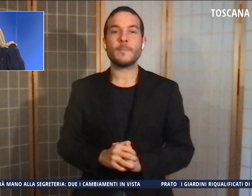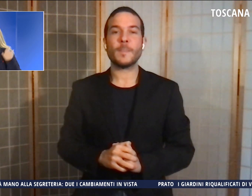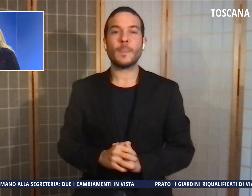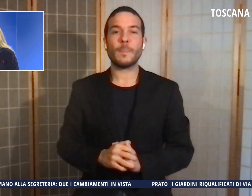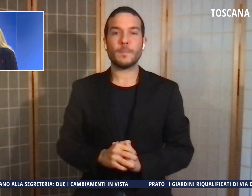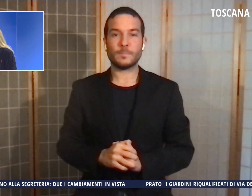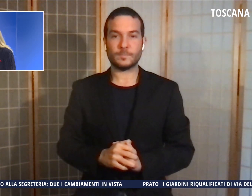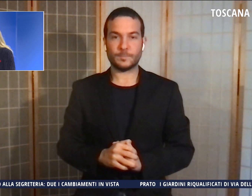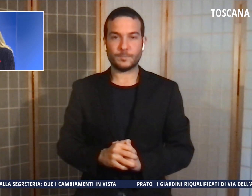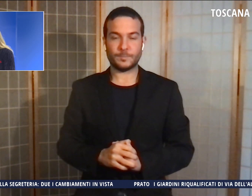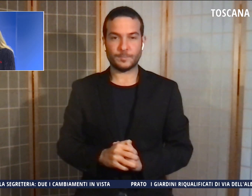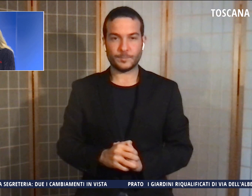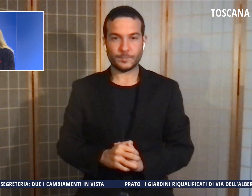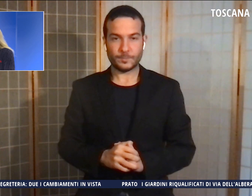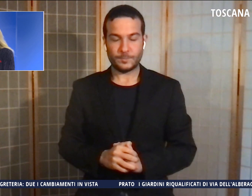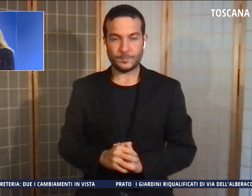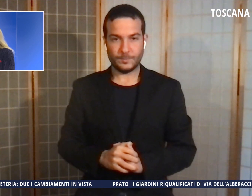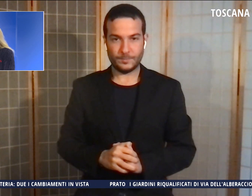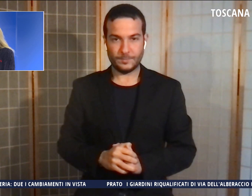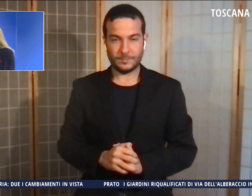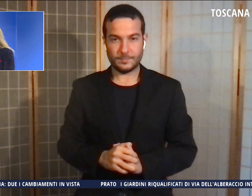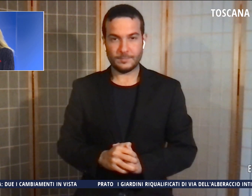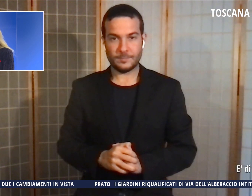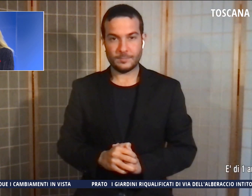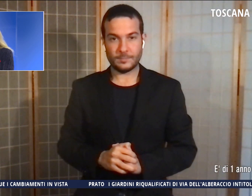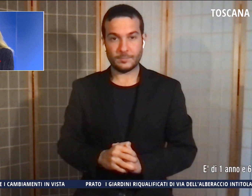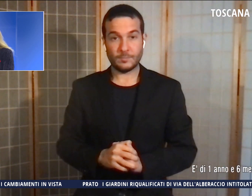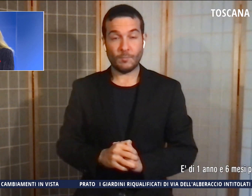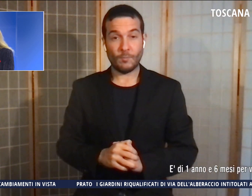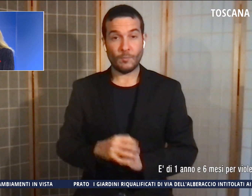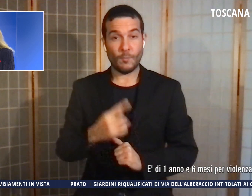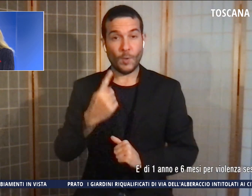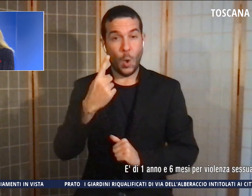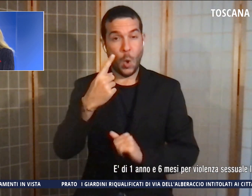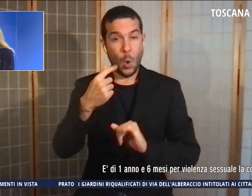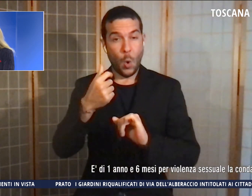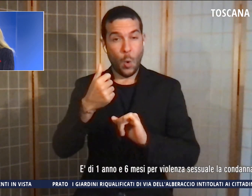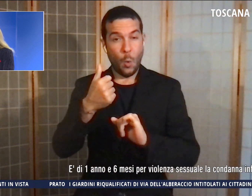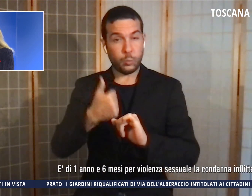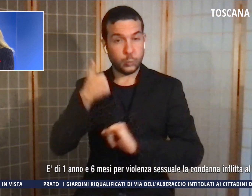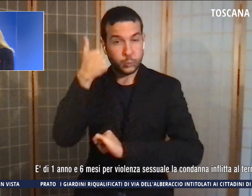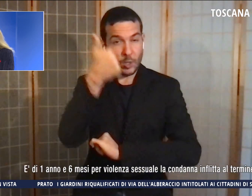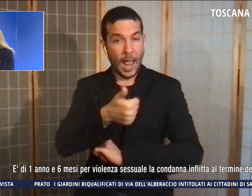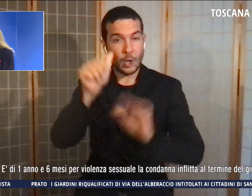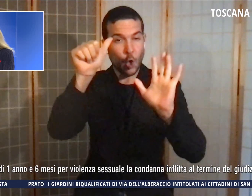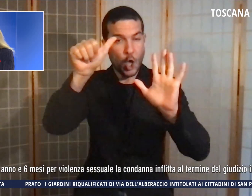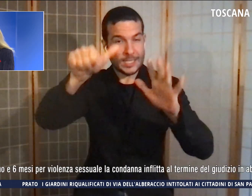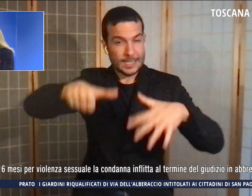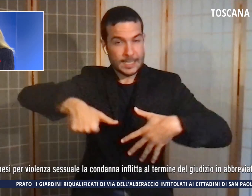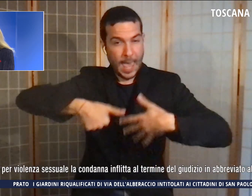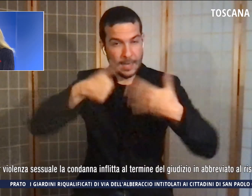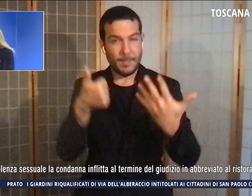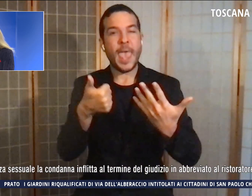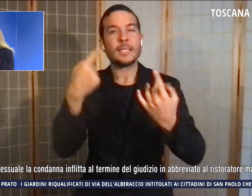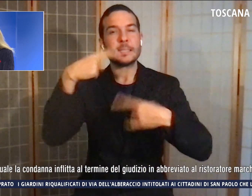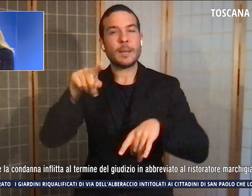È di un anno e sei mesi per violenza sessuale la condanna inflitta al